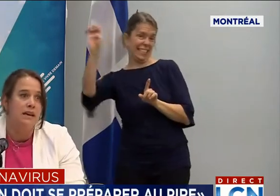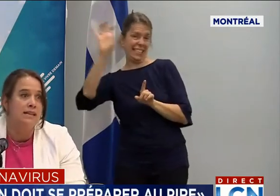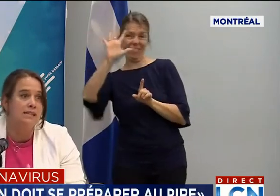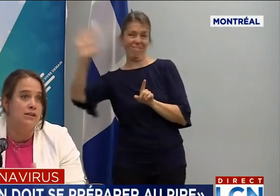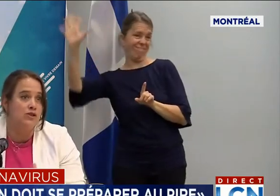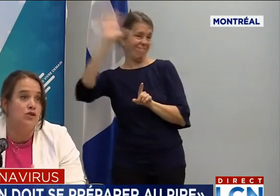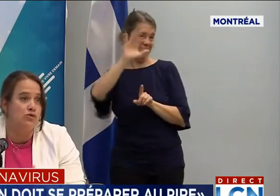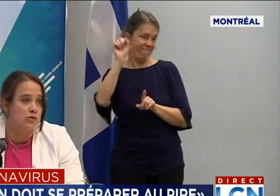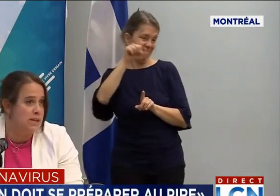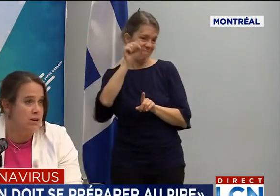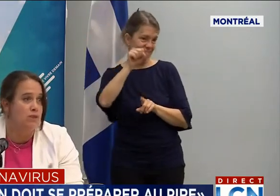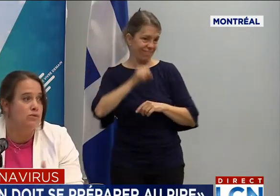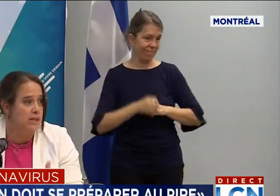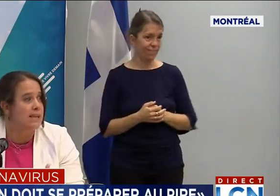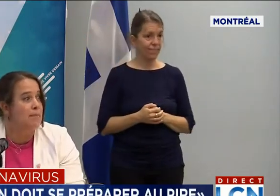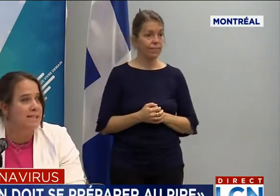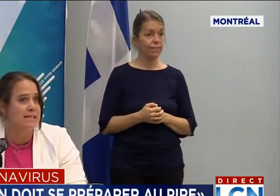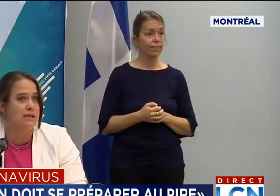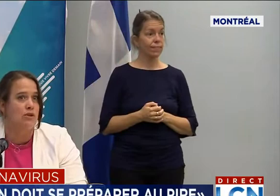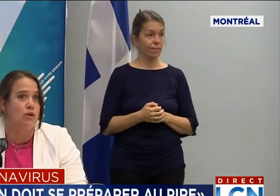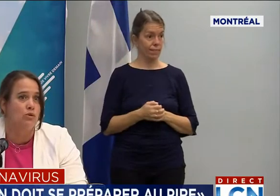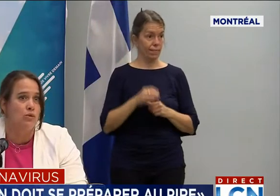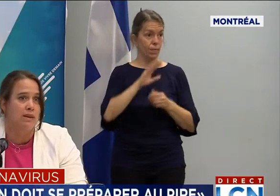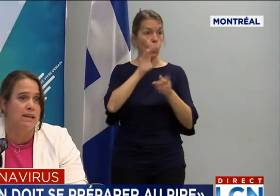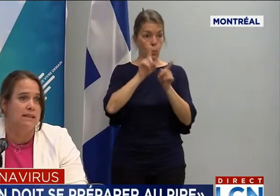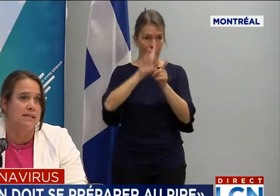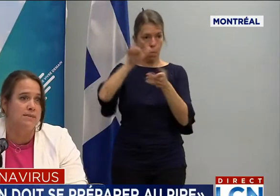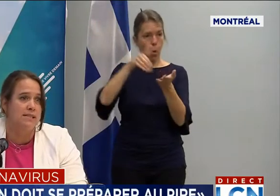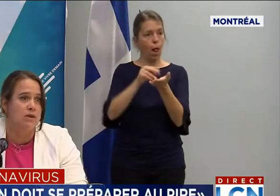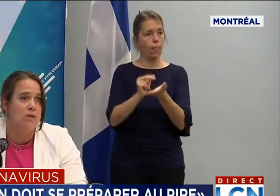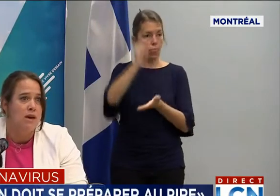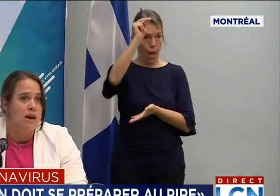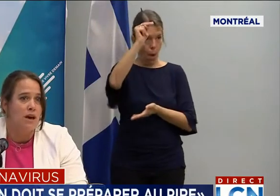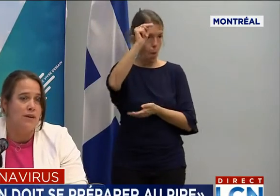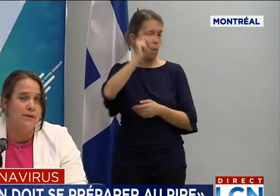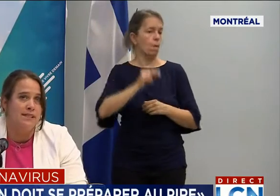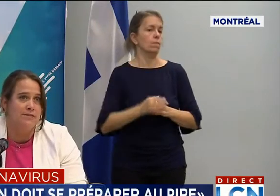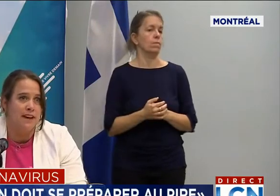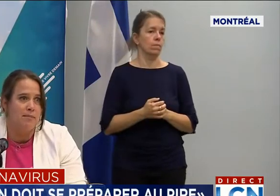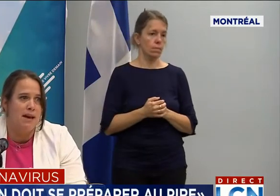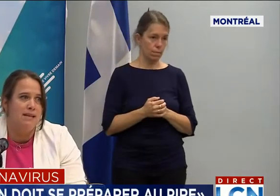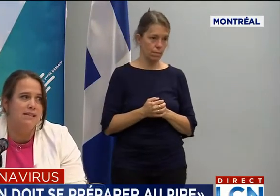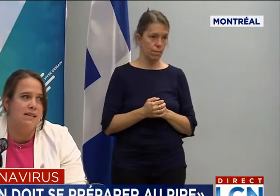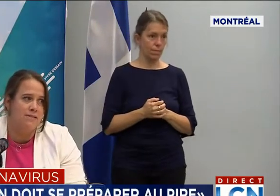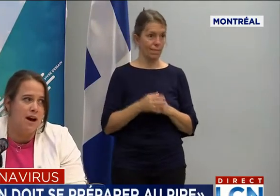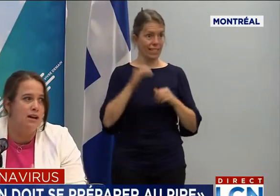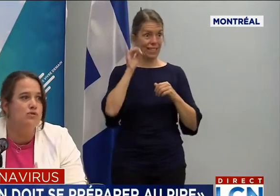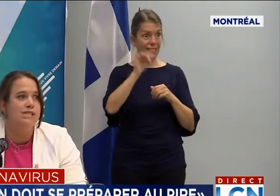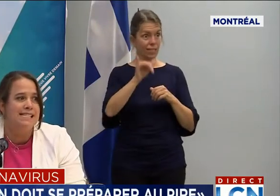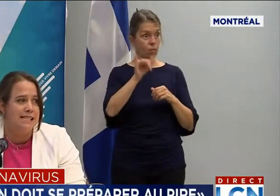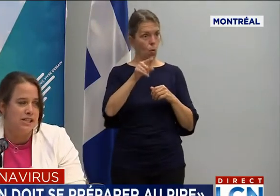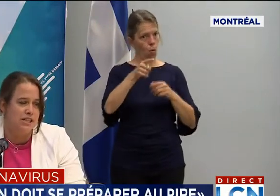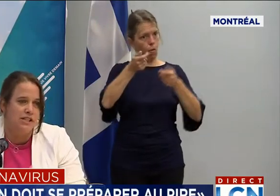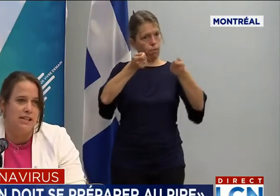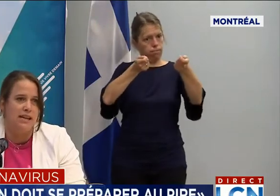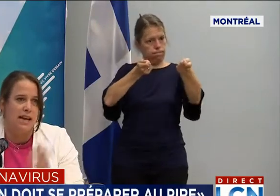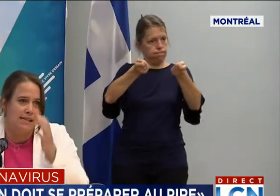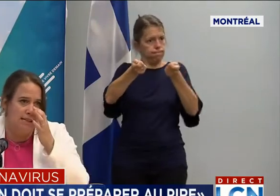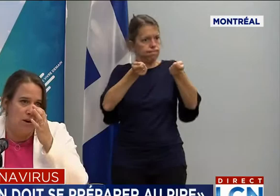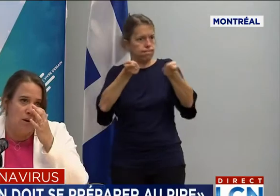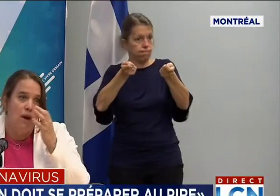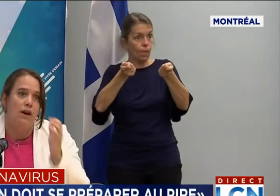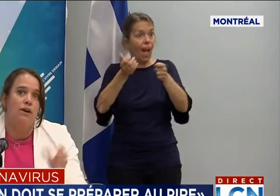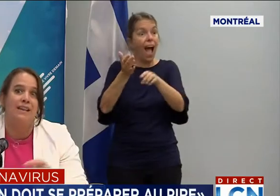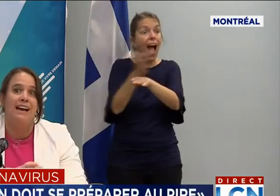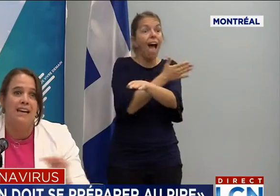Et ce succès-là ou cette capacité de contrôler la transmission, c'est vraiment des efforts et une synergie, je dirais,